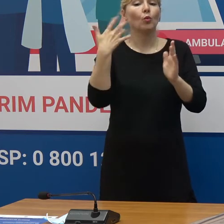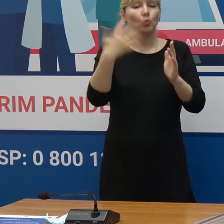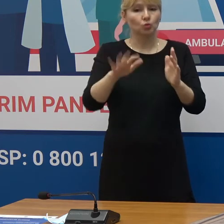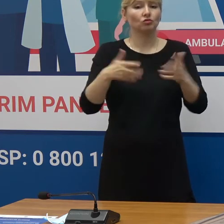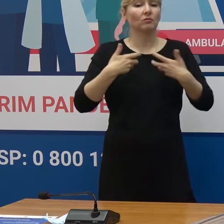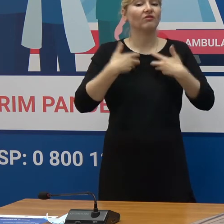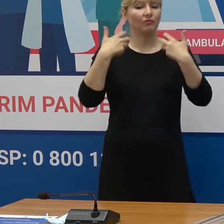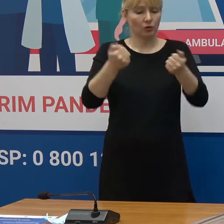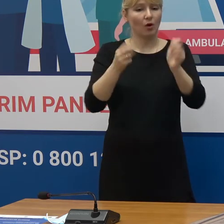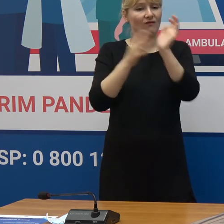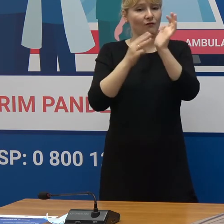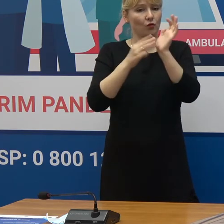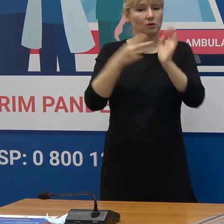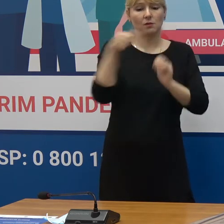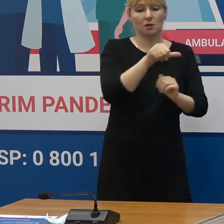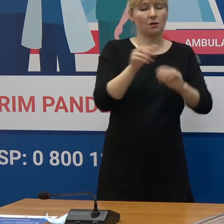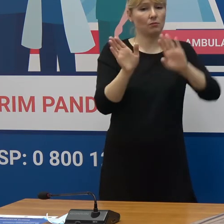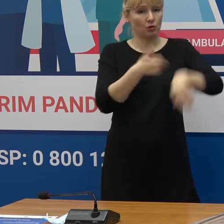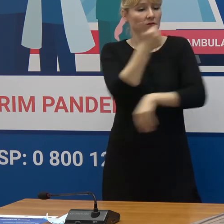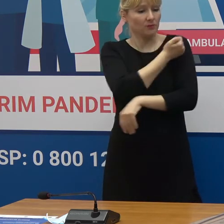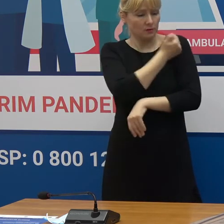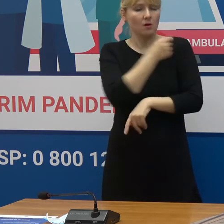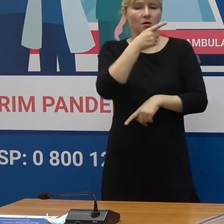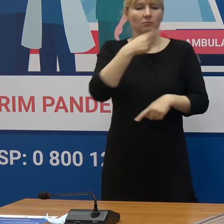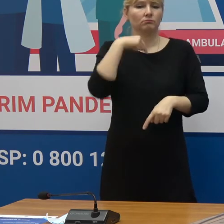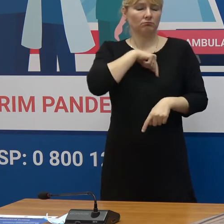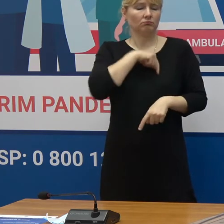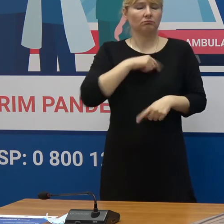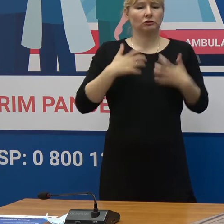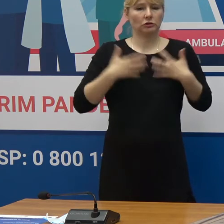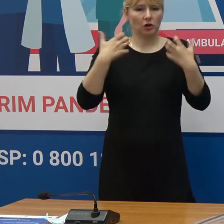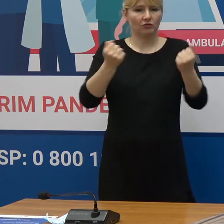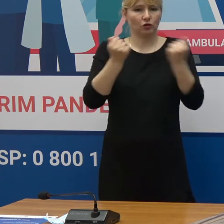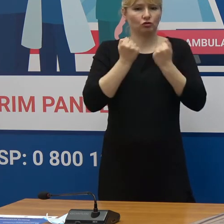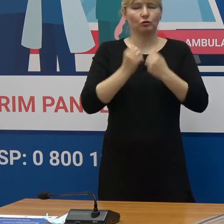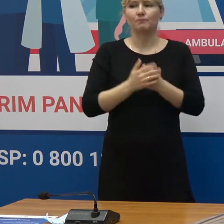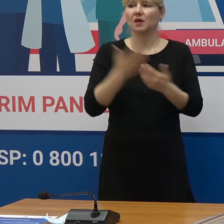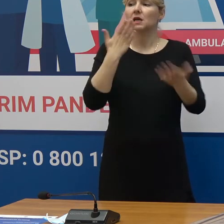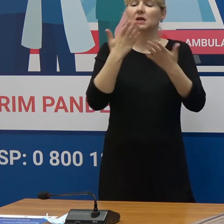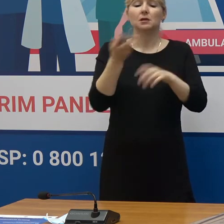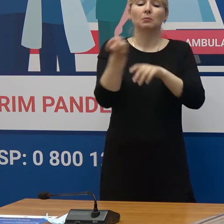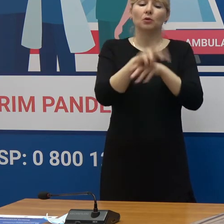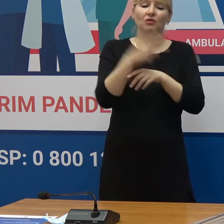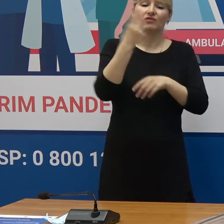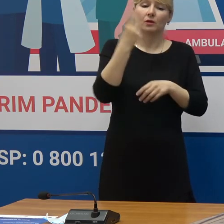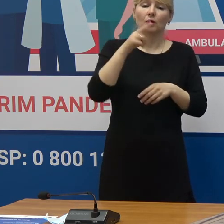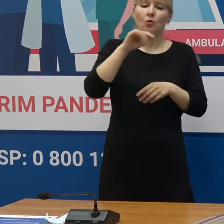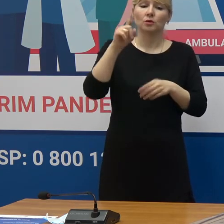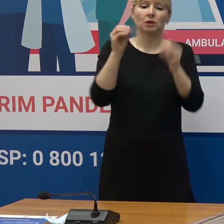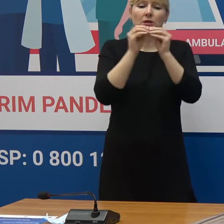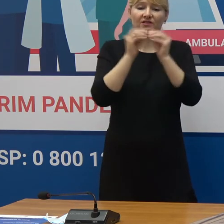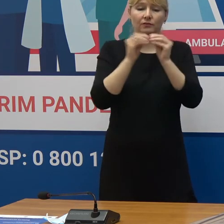începând cu 8 săptămâni Dacă o persoană trebuie să vină pentru a doua doză de 10 iunie și aceasta nu are